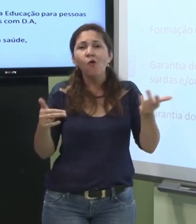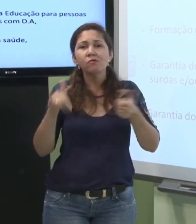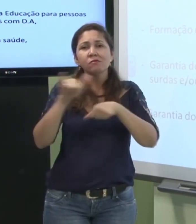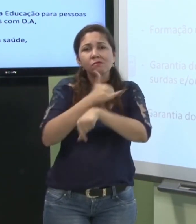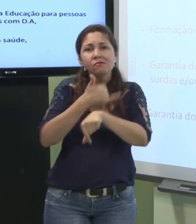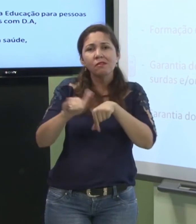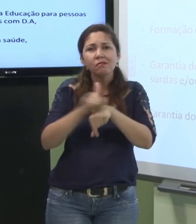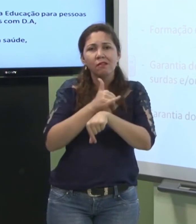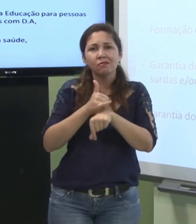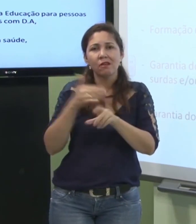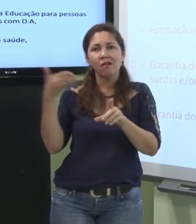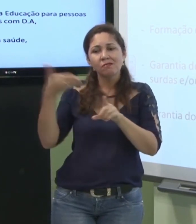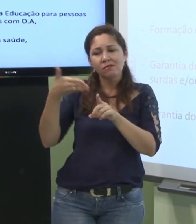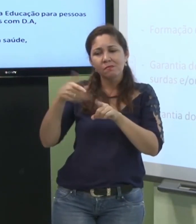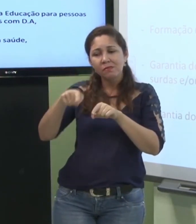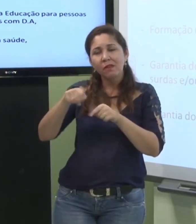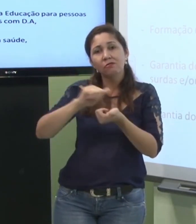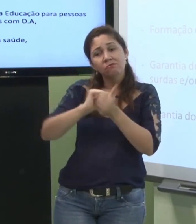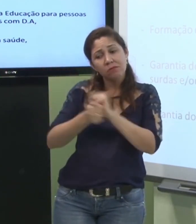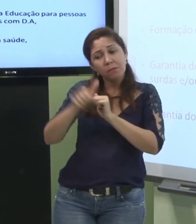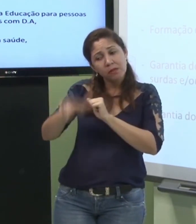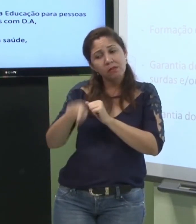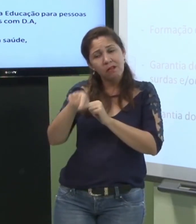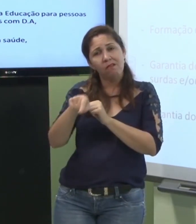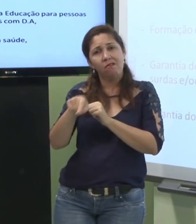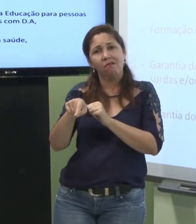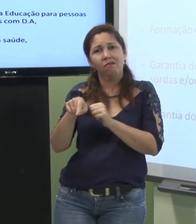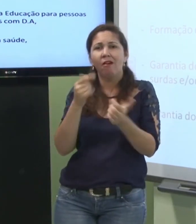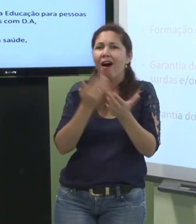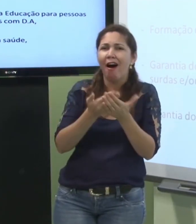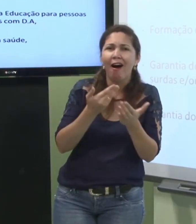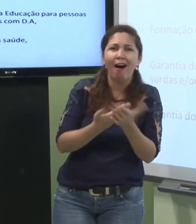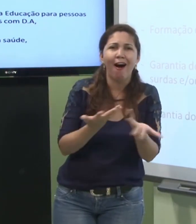estratégia para o acolhimento desse surdo palestras